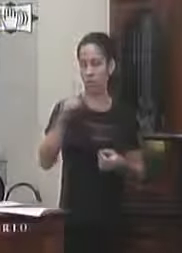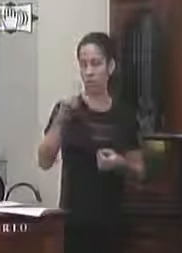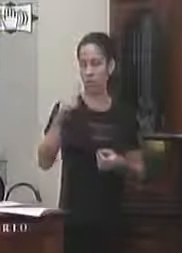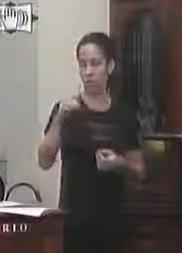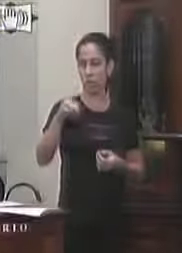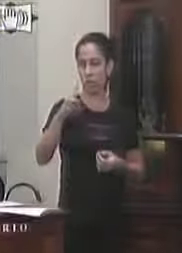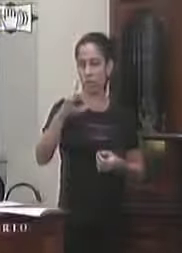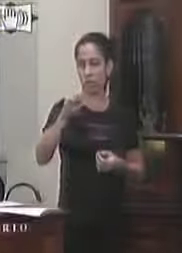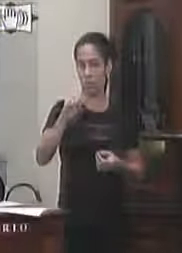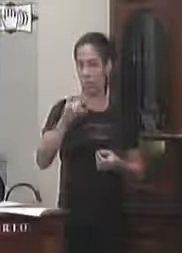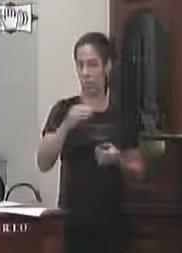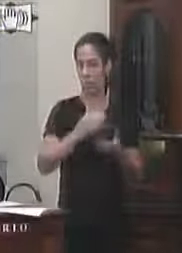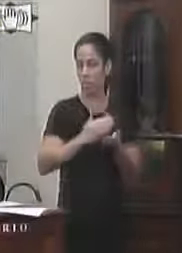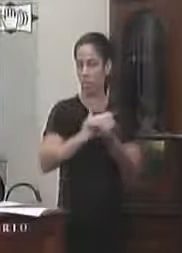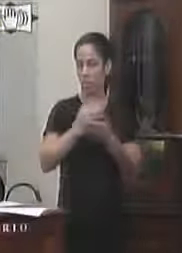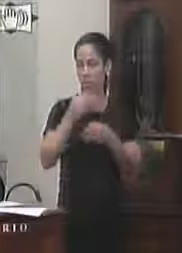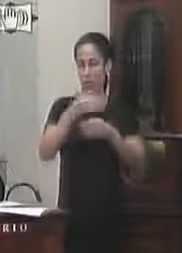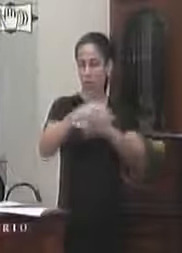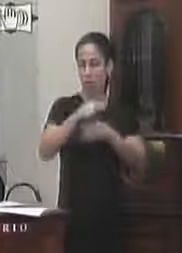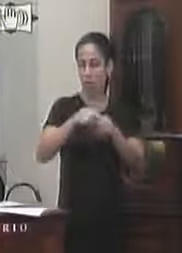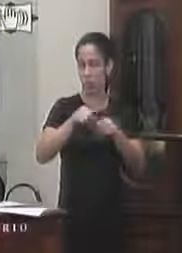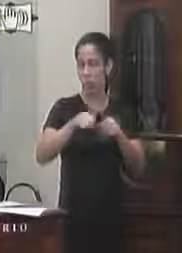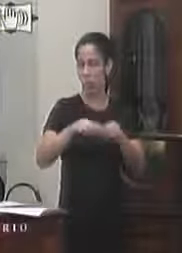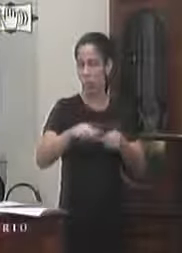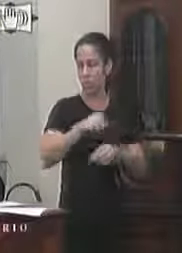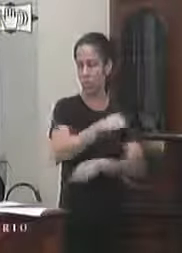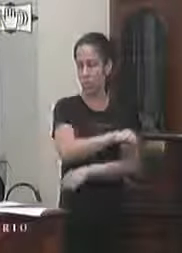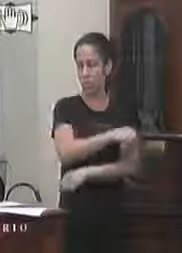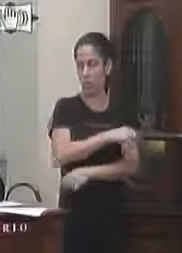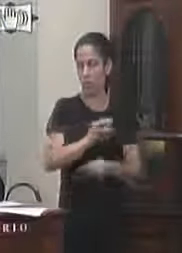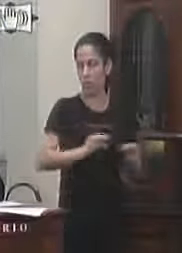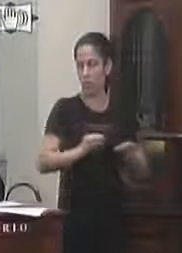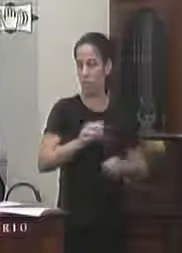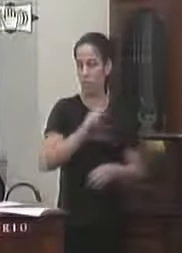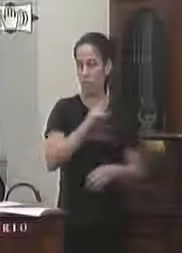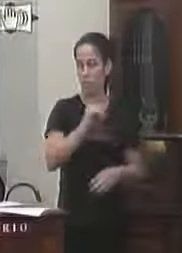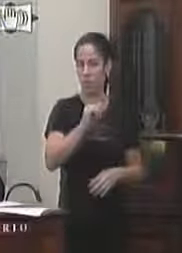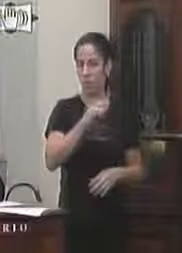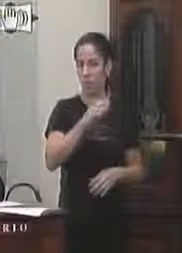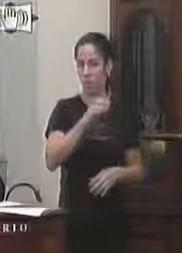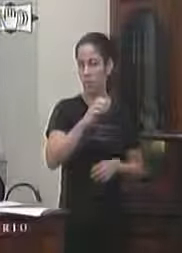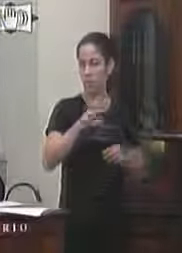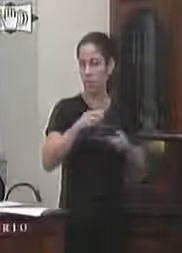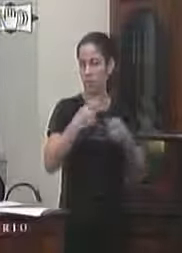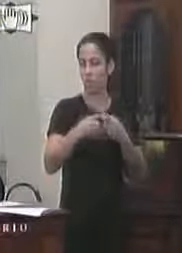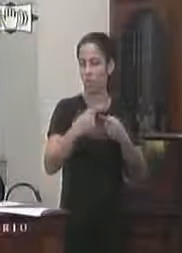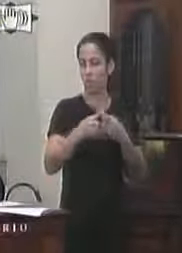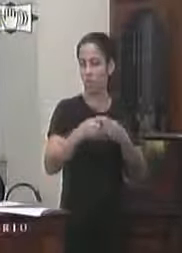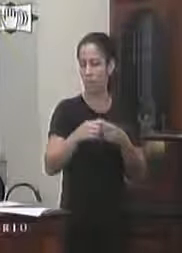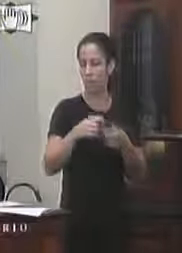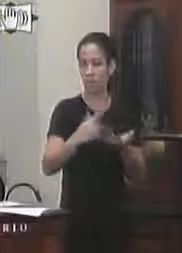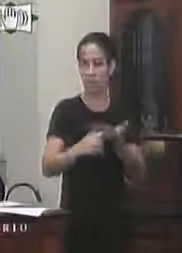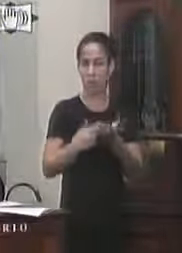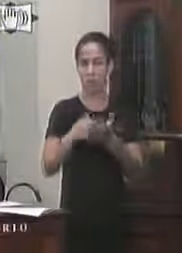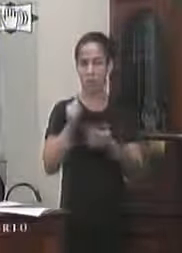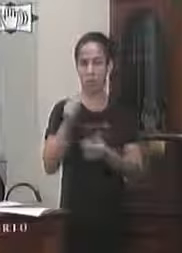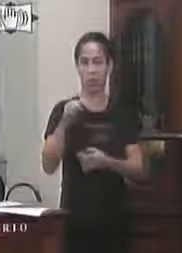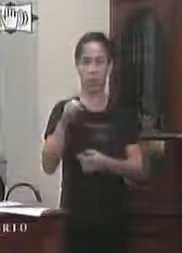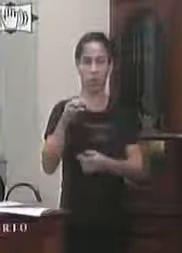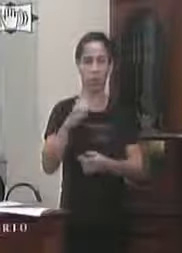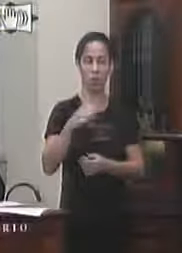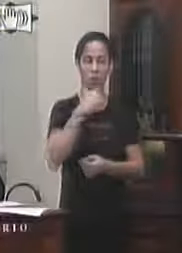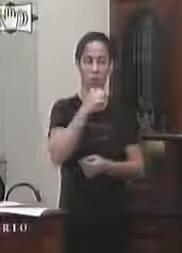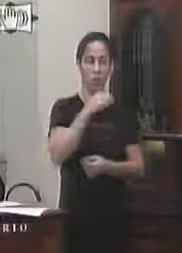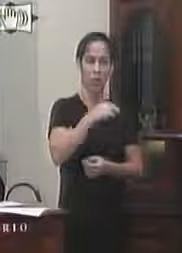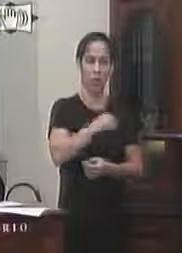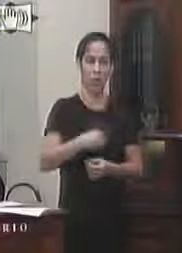a inserção do município de Valença estado do Rio de Janeiro no projeto viver justificativa em audiência com a ministra da família senhora